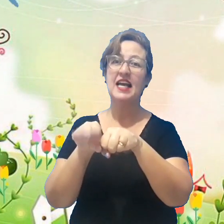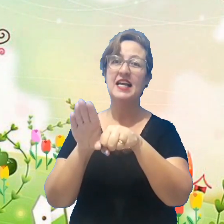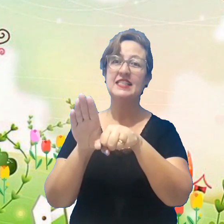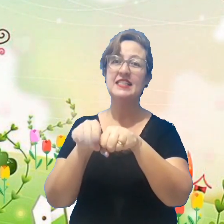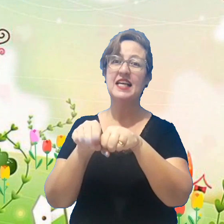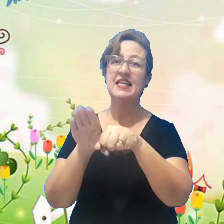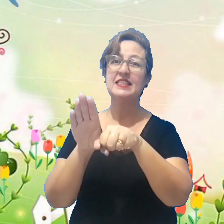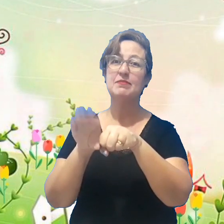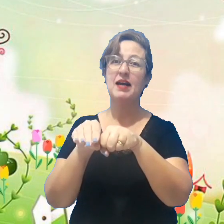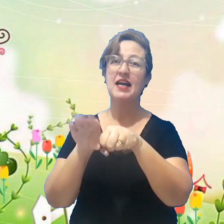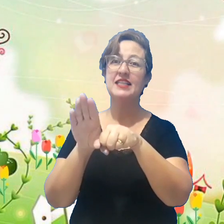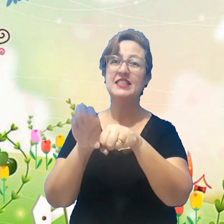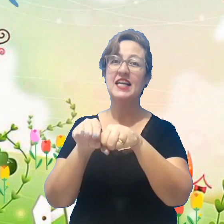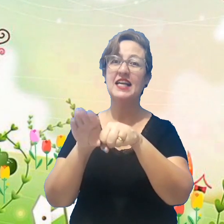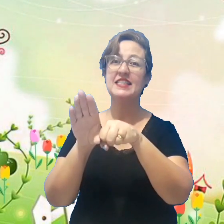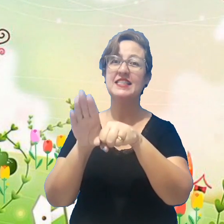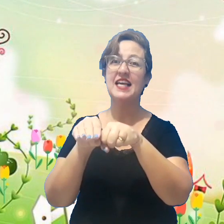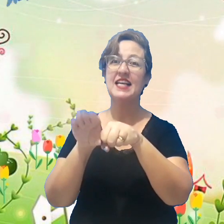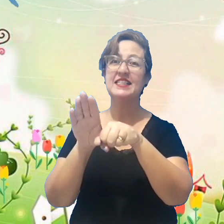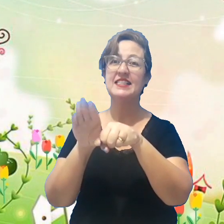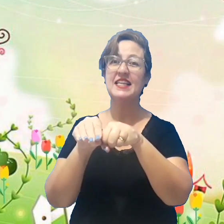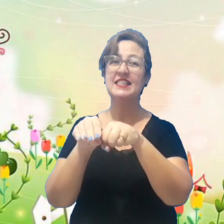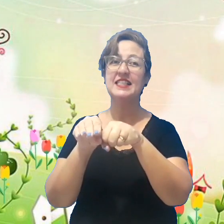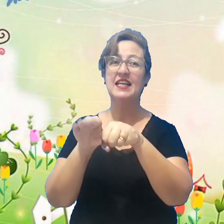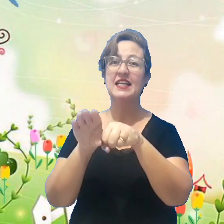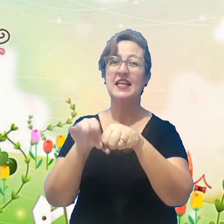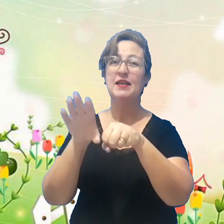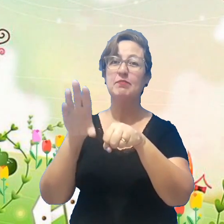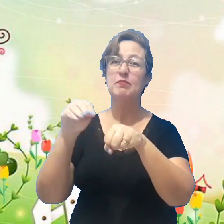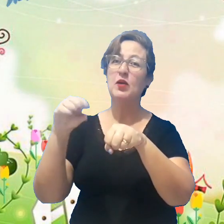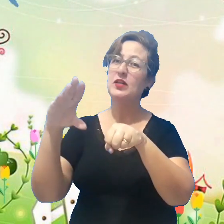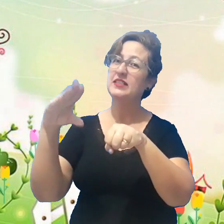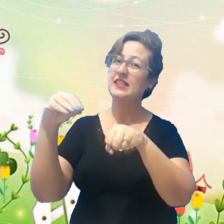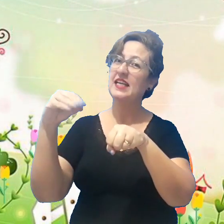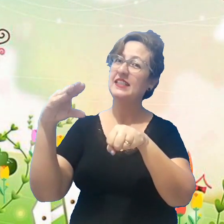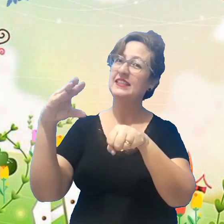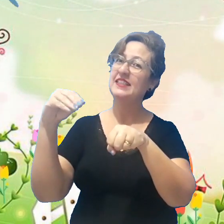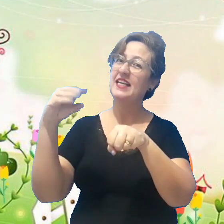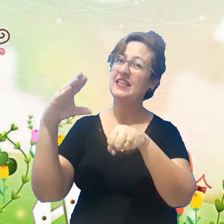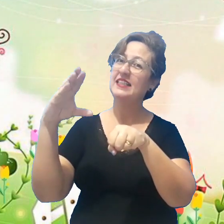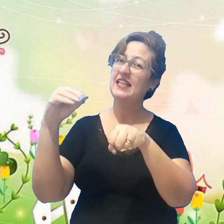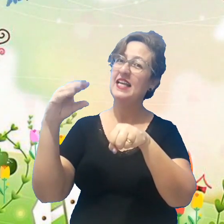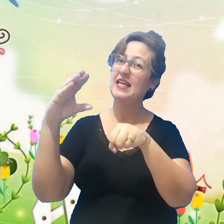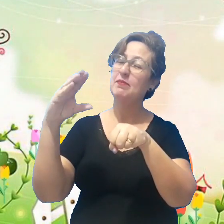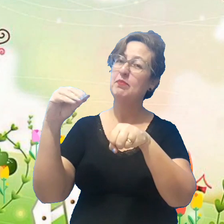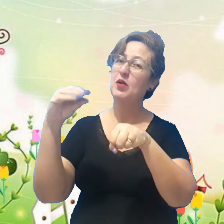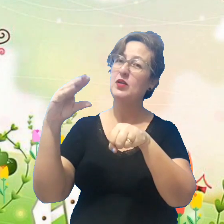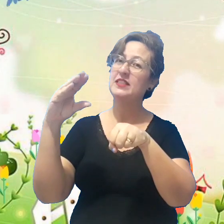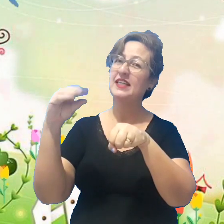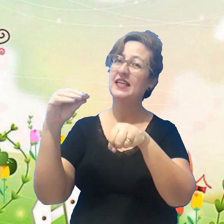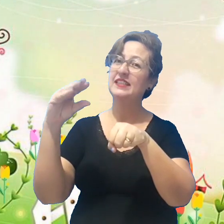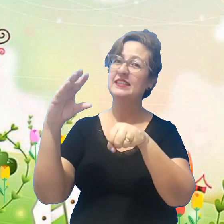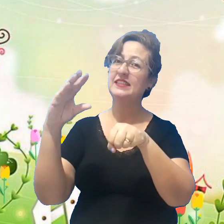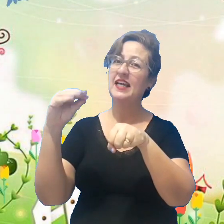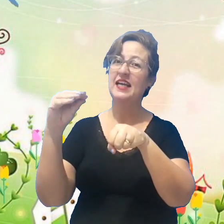asas, bate as asas, depois canta, depois canta